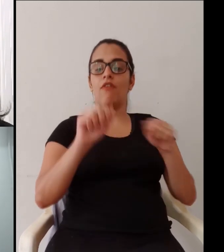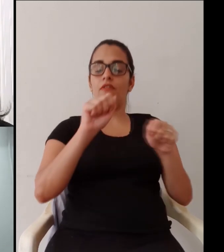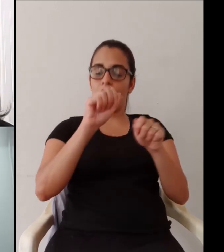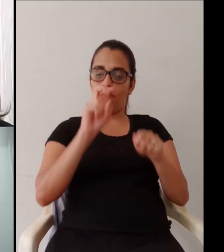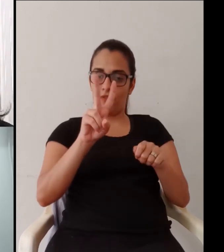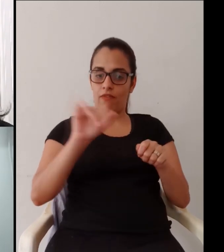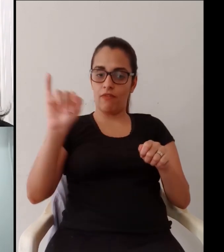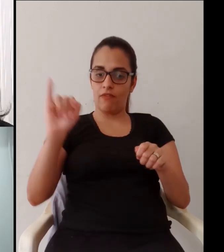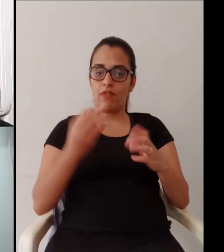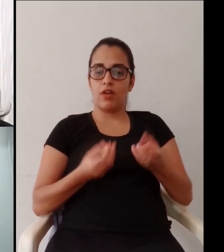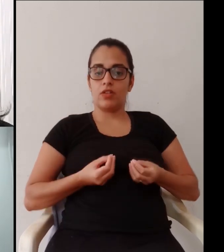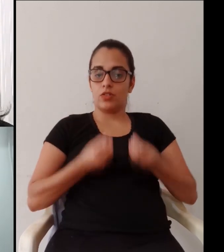em andamento